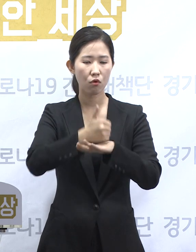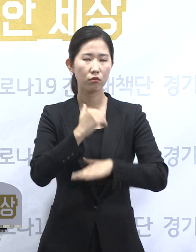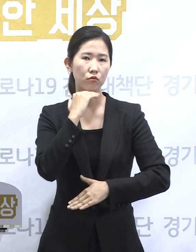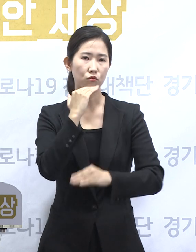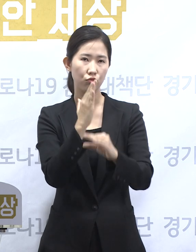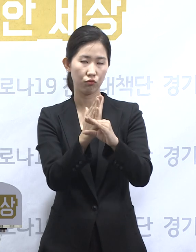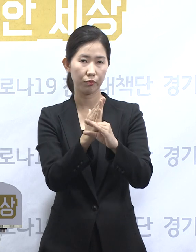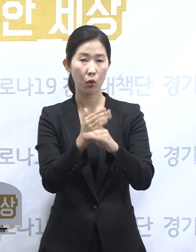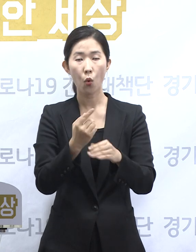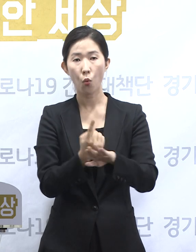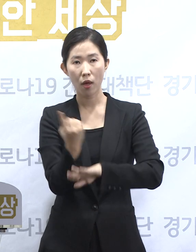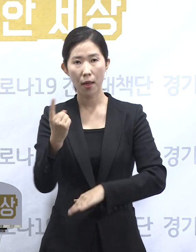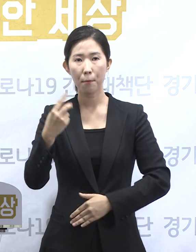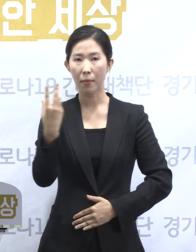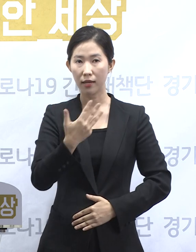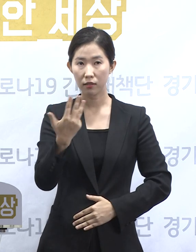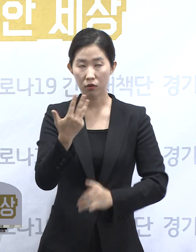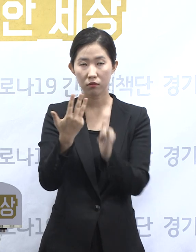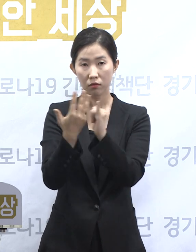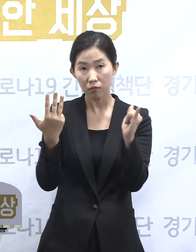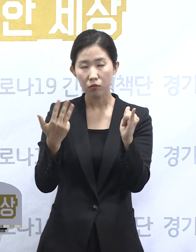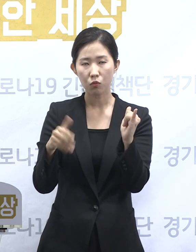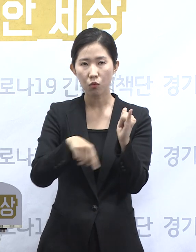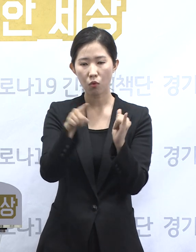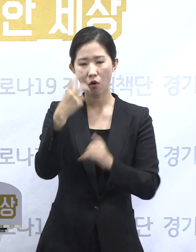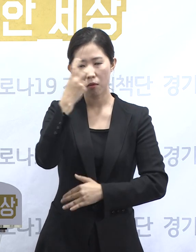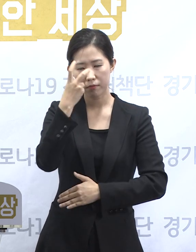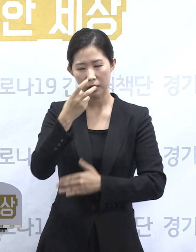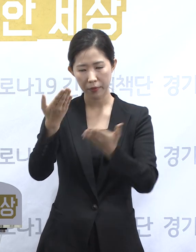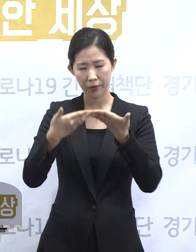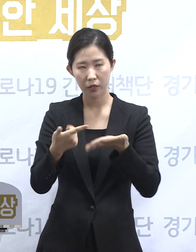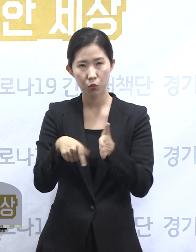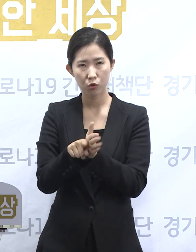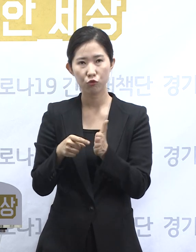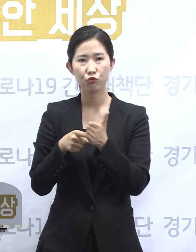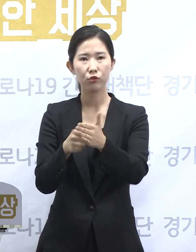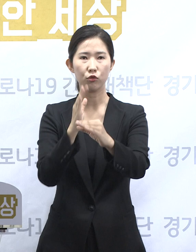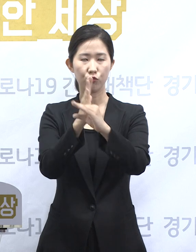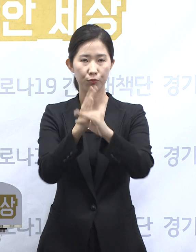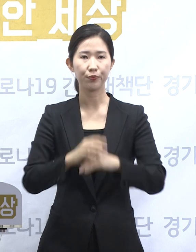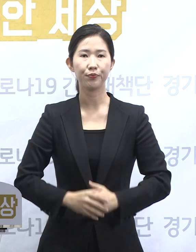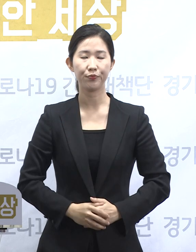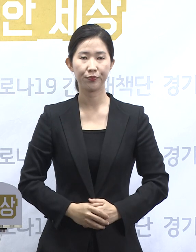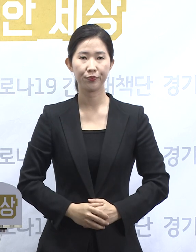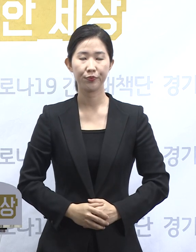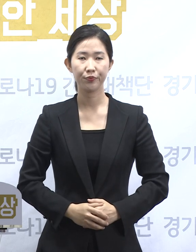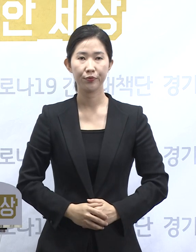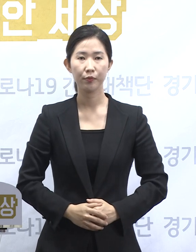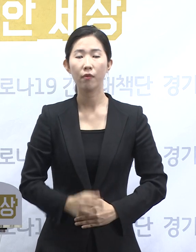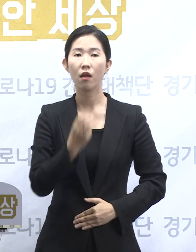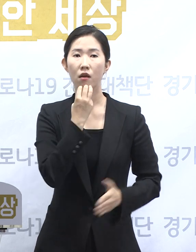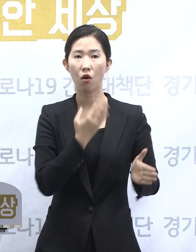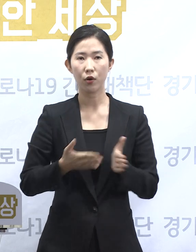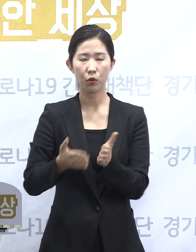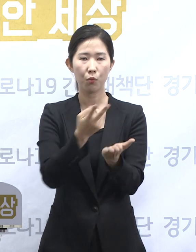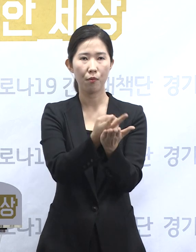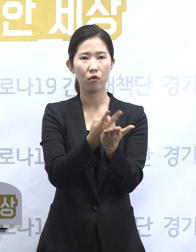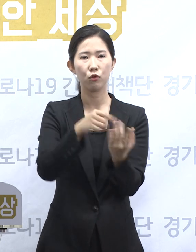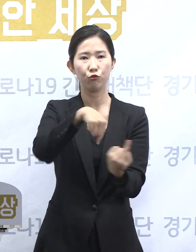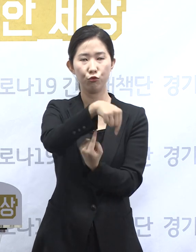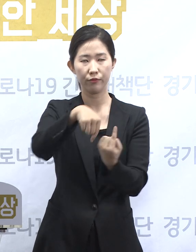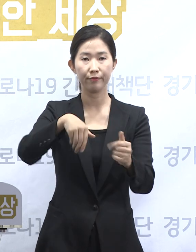8,831명에 대해서도 검사를 받을 수 있도록 추진 중입니다. 다음은 경기도 병상 운영 현황입니다.